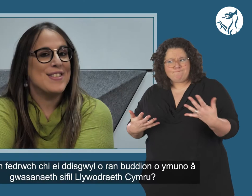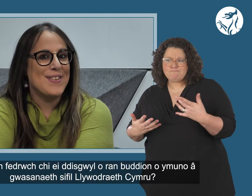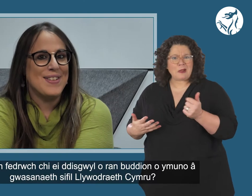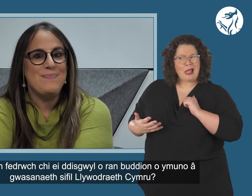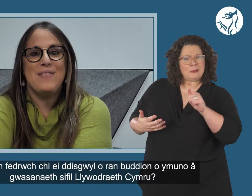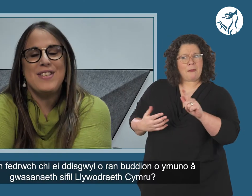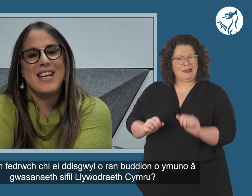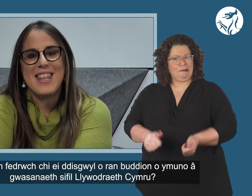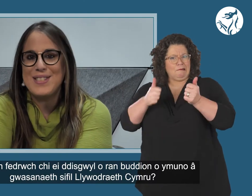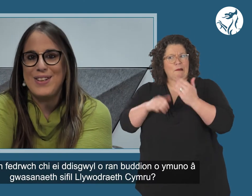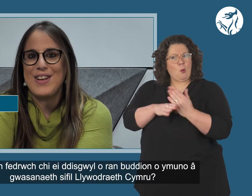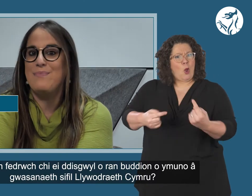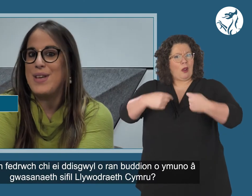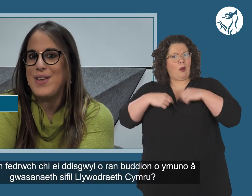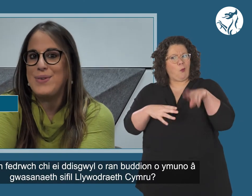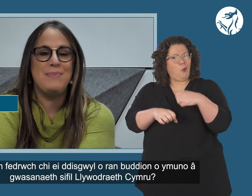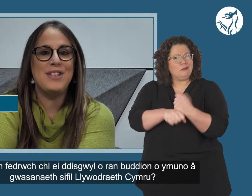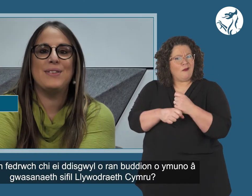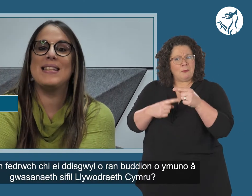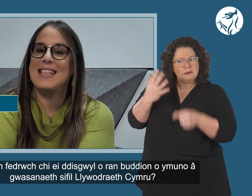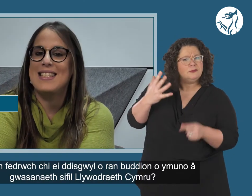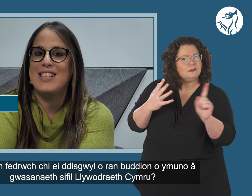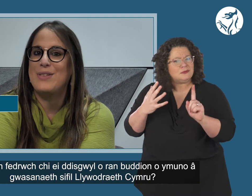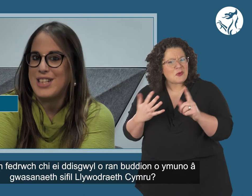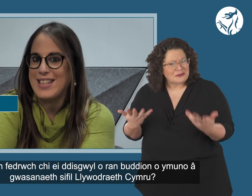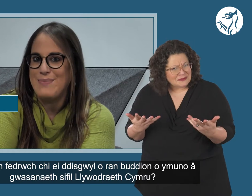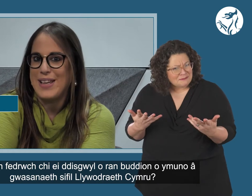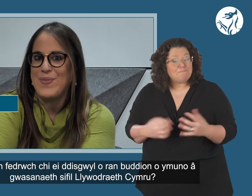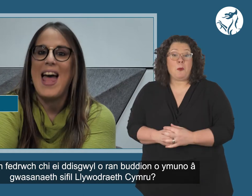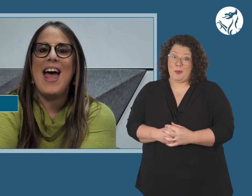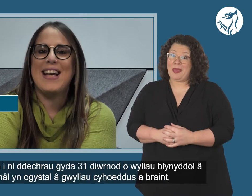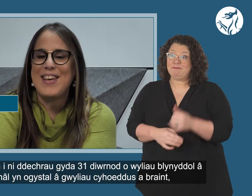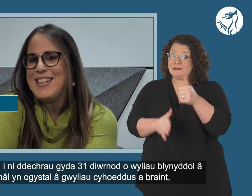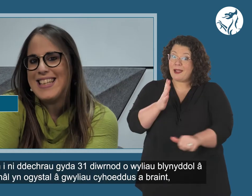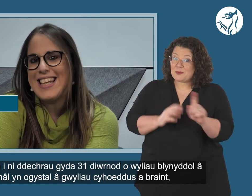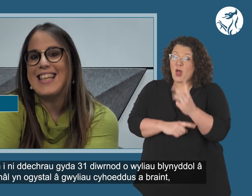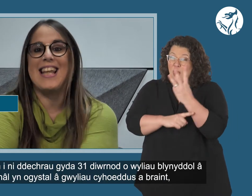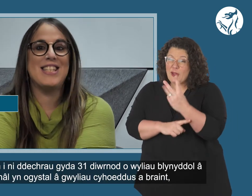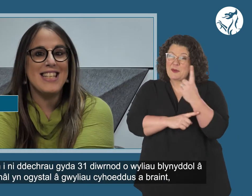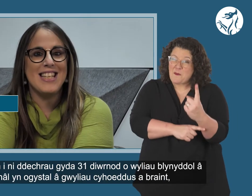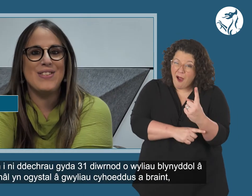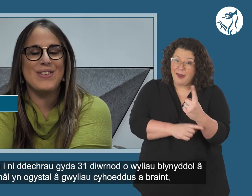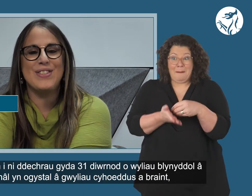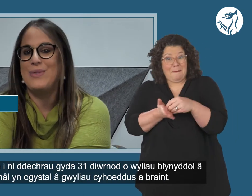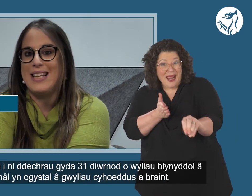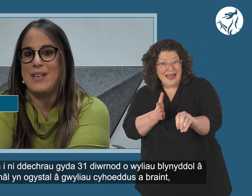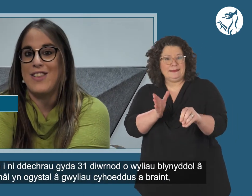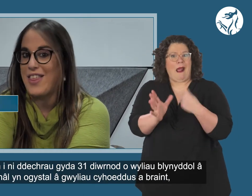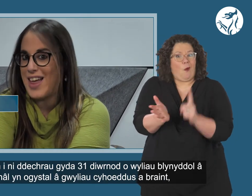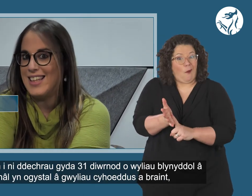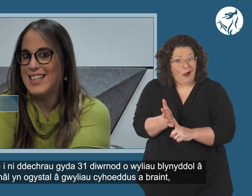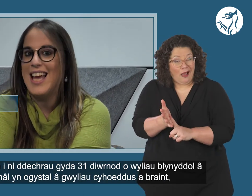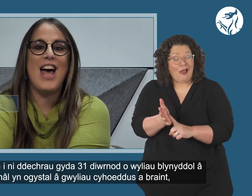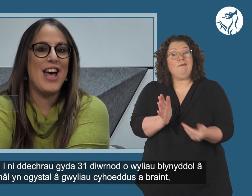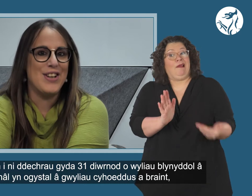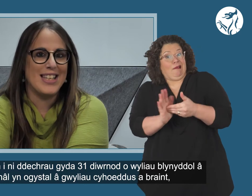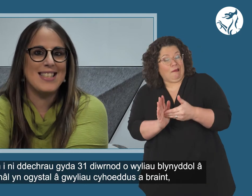So, beth edrych chi ddysgwyl rhanbuddion o emuno a gwasanae sifil Siobodraeth Gymru? Gyddeiwch chi'n ei ddechrau gyda 31 diwrnod o weiliau blyneddol